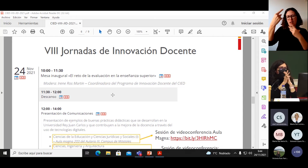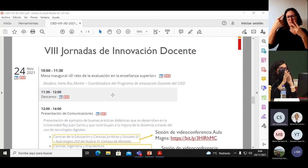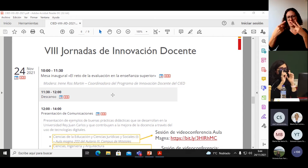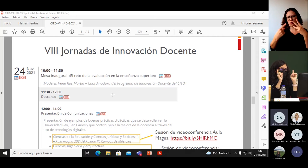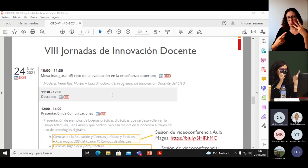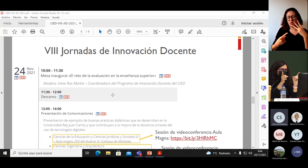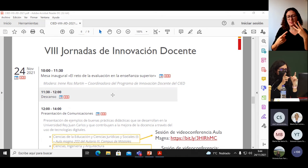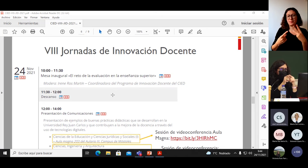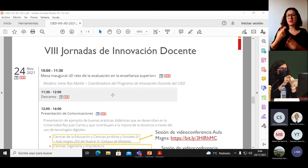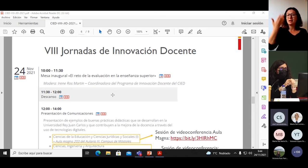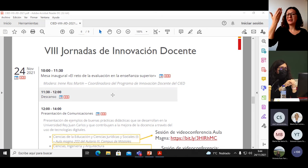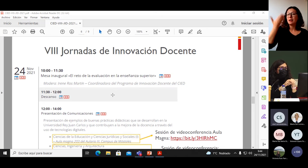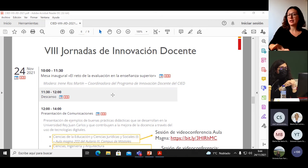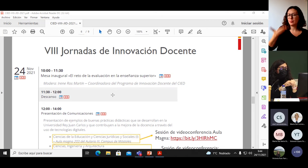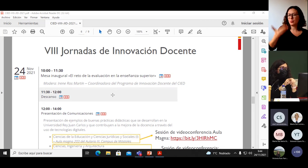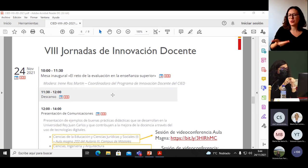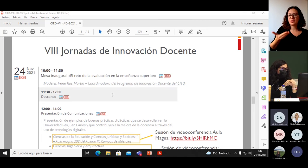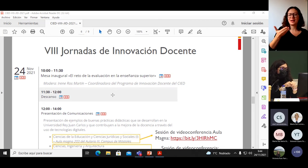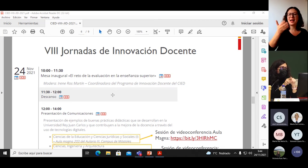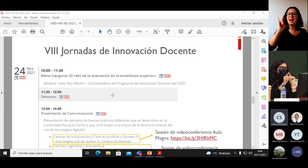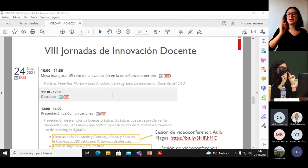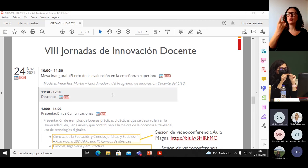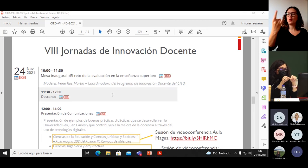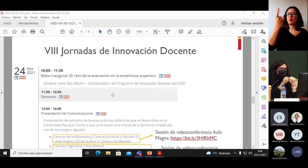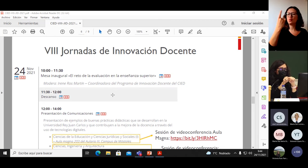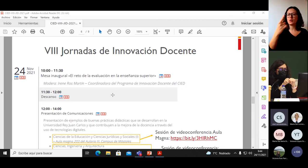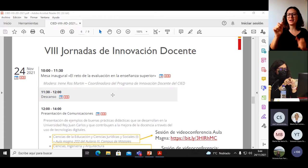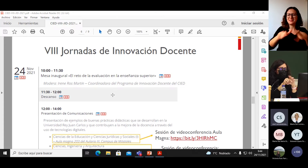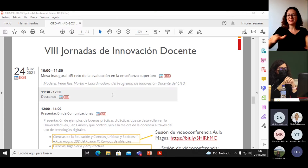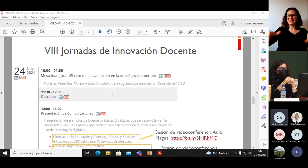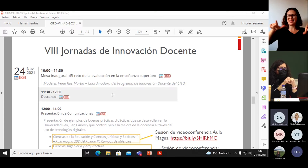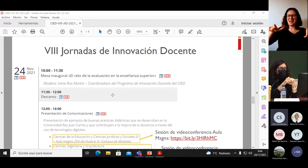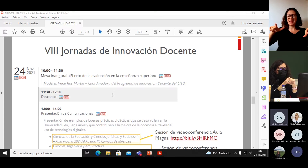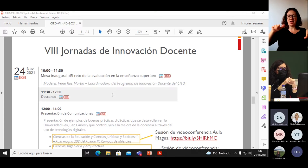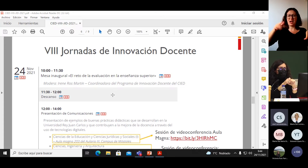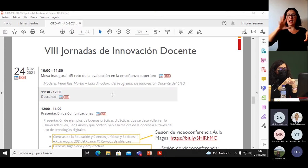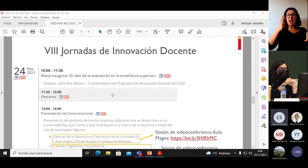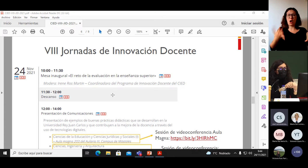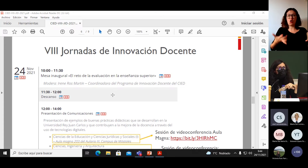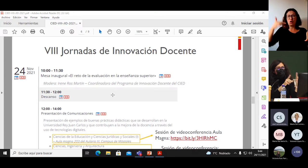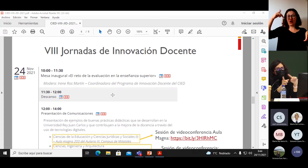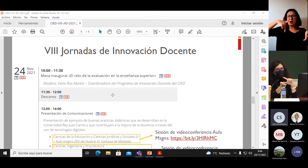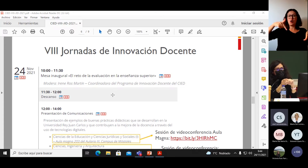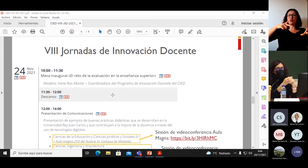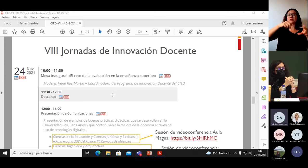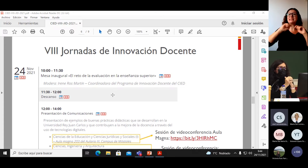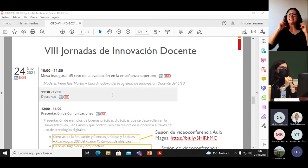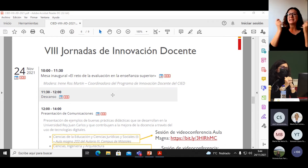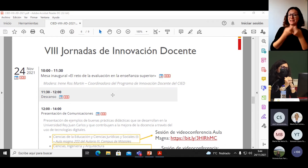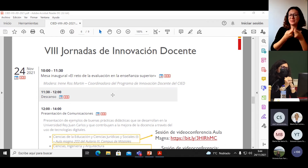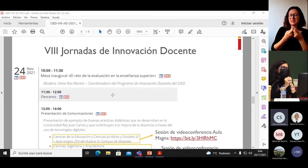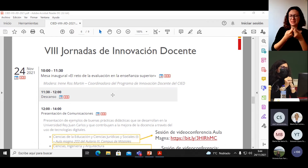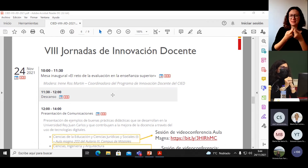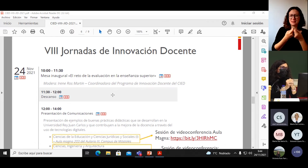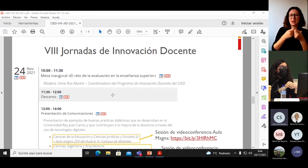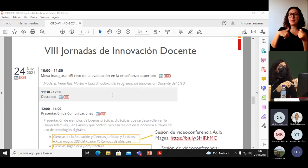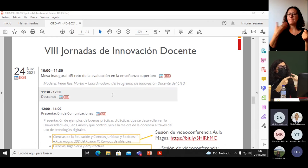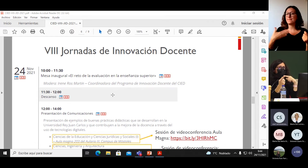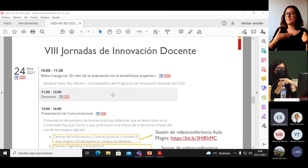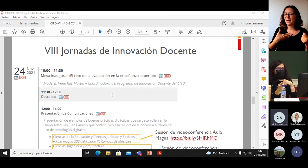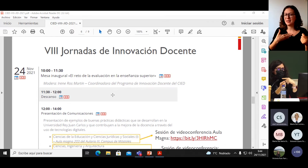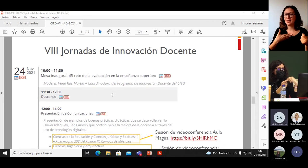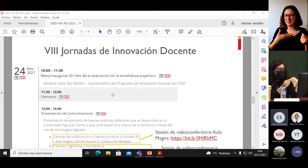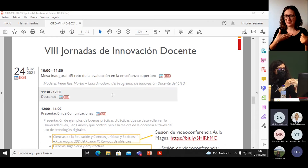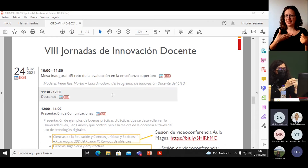Importante, tenemos una aula de videoconferencia, una sala en la que nos estáis siguiendo hoy desde Teams y mañana, habéis recibido en el correo electrónico,